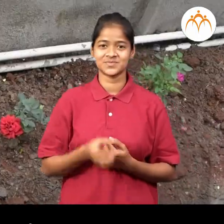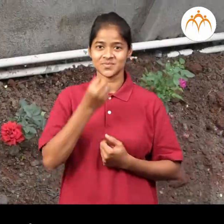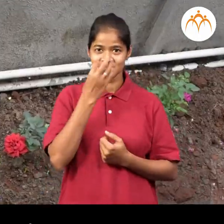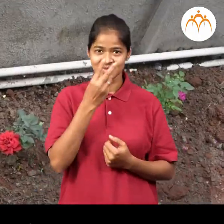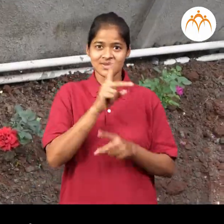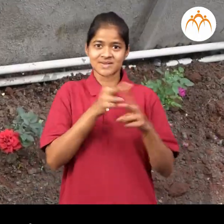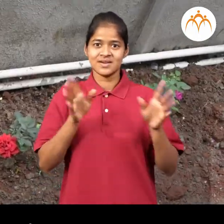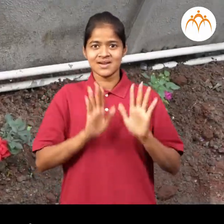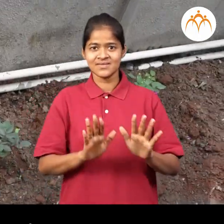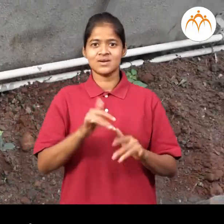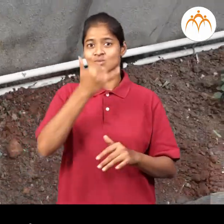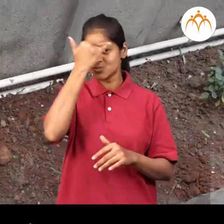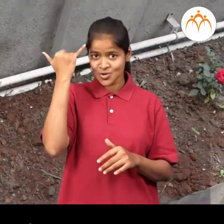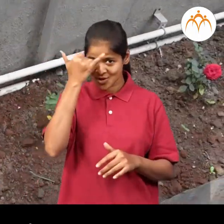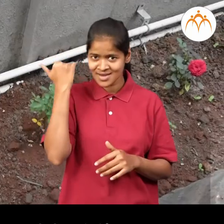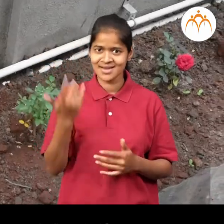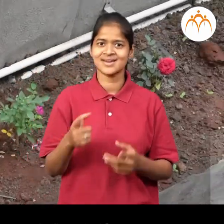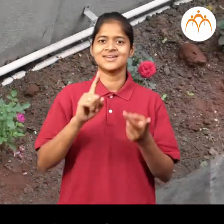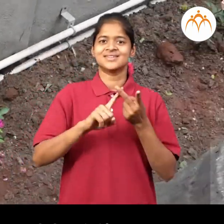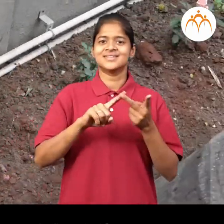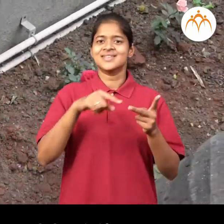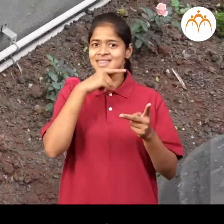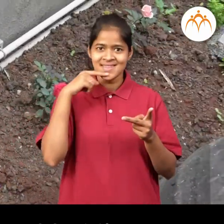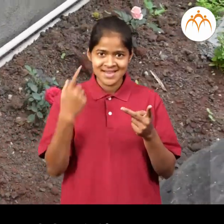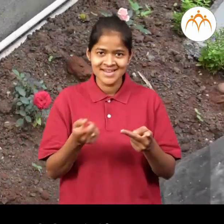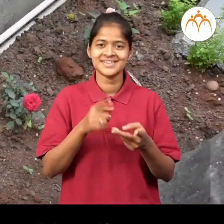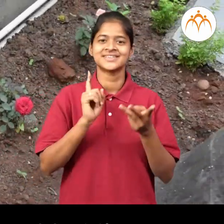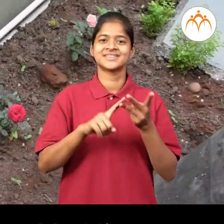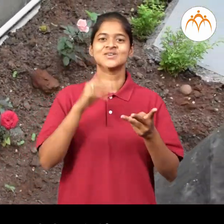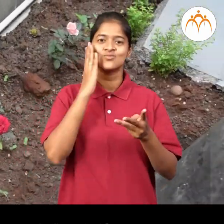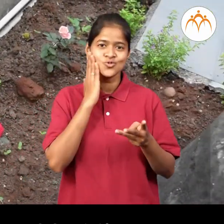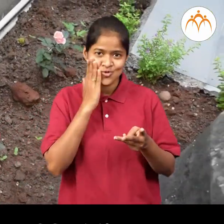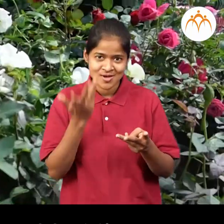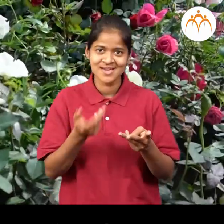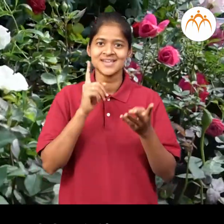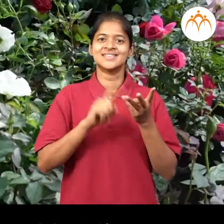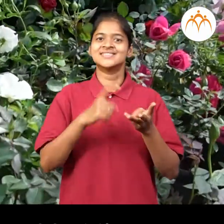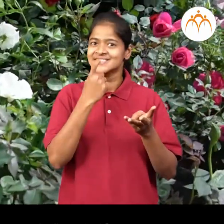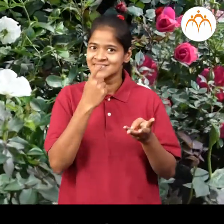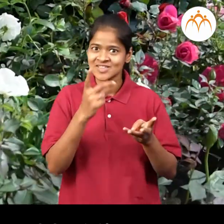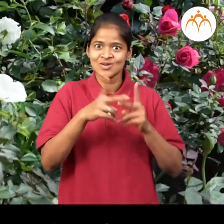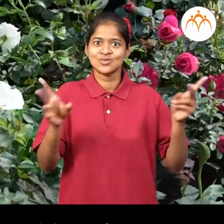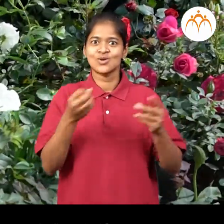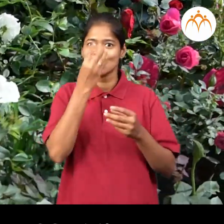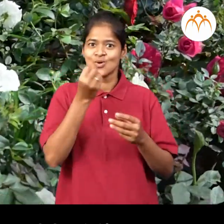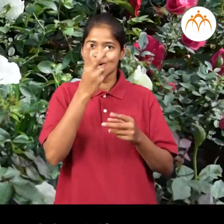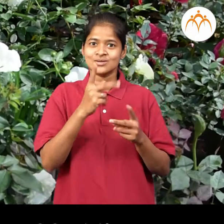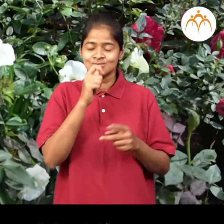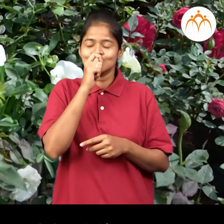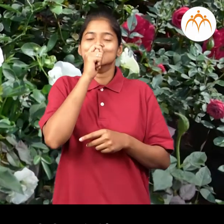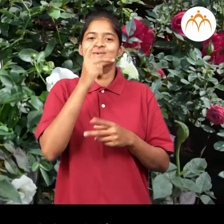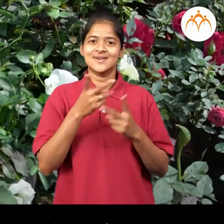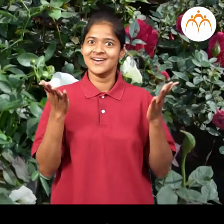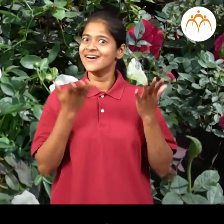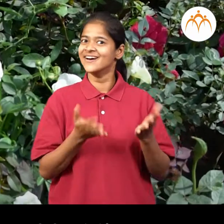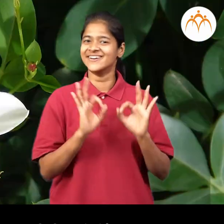उड़े गुलाब आहेत पिवडा, गुलाबी, लाल, पांडरा, विविधर रंगाचे गुलाब